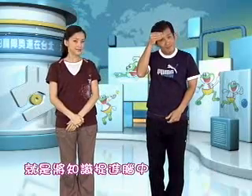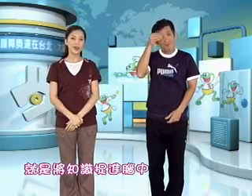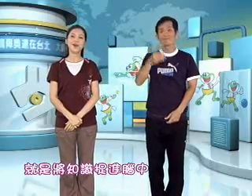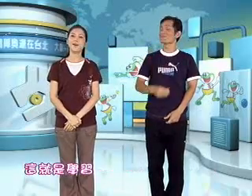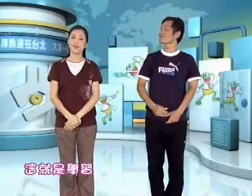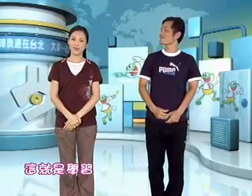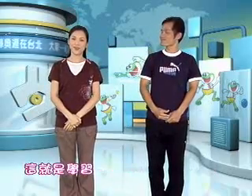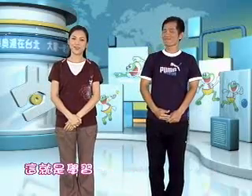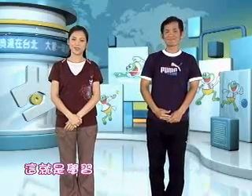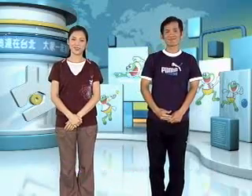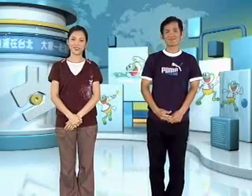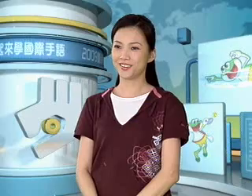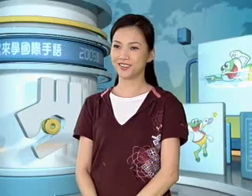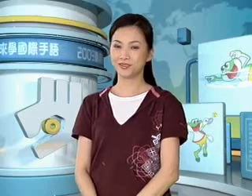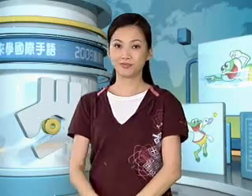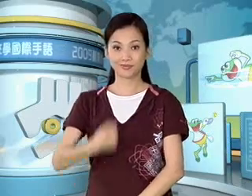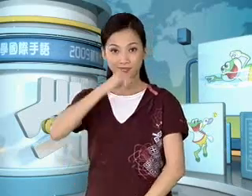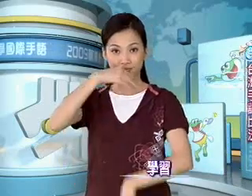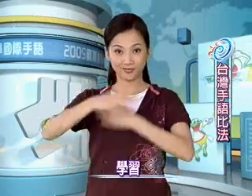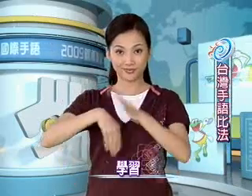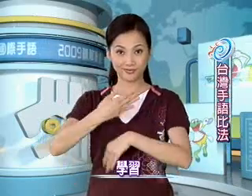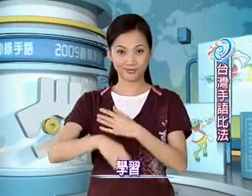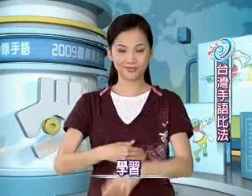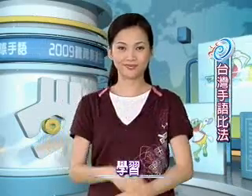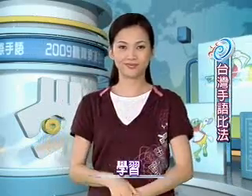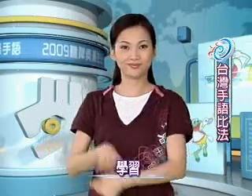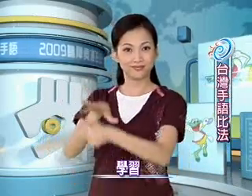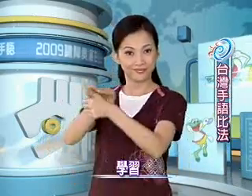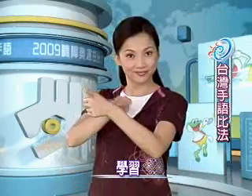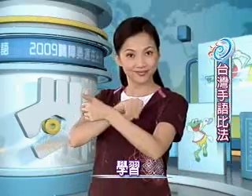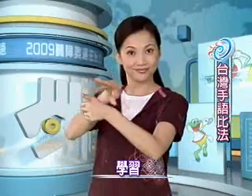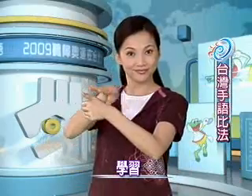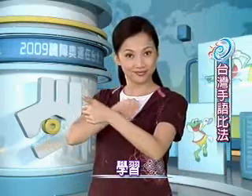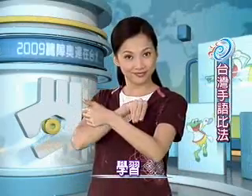进脑中这就是学习哦台湾手语学习